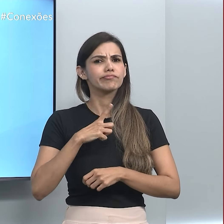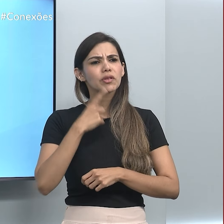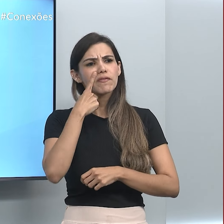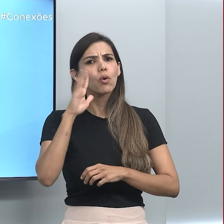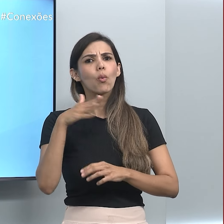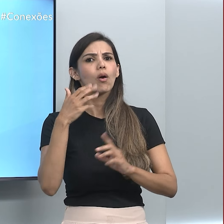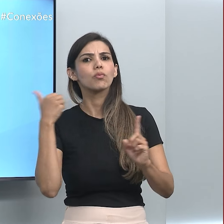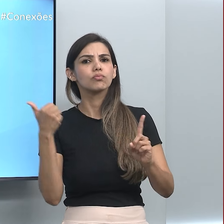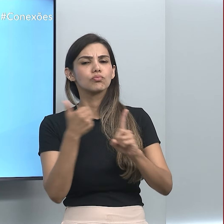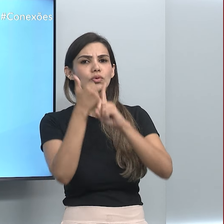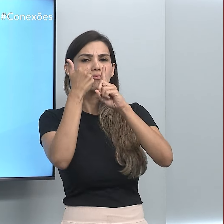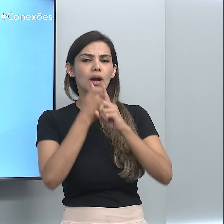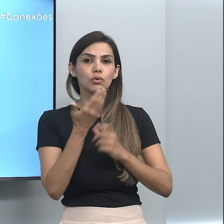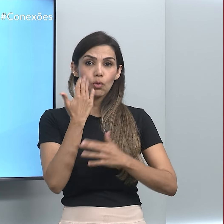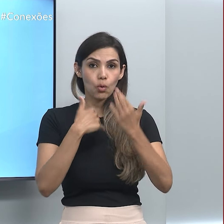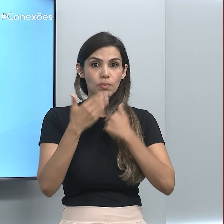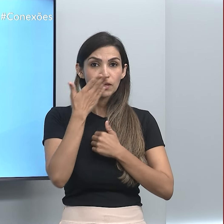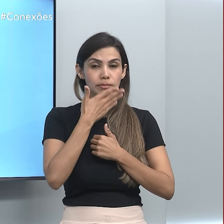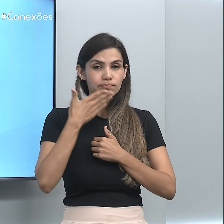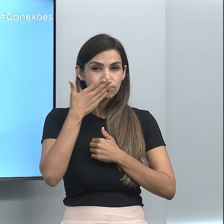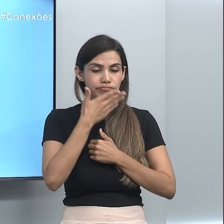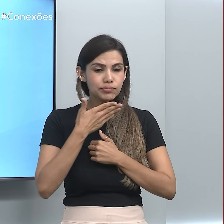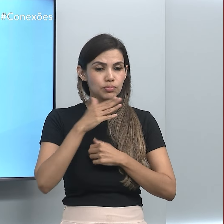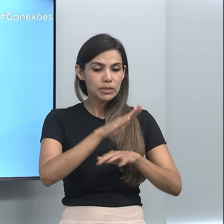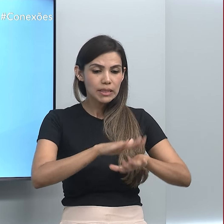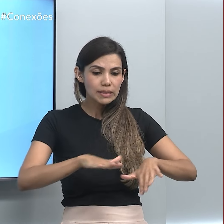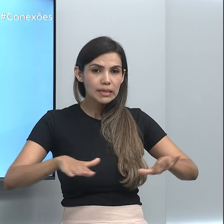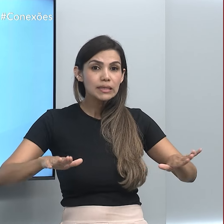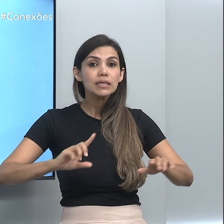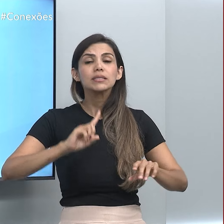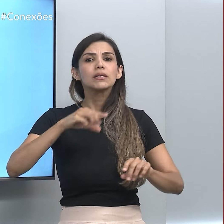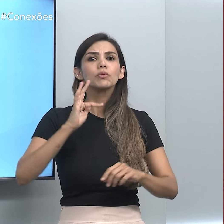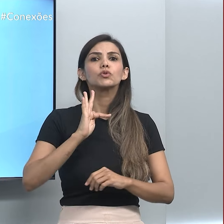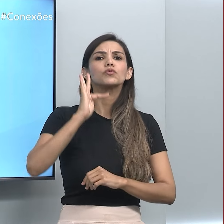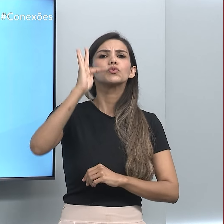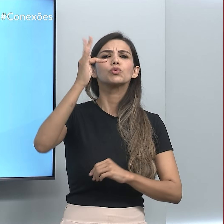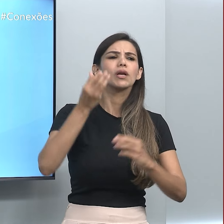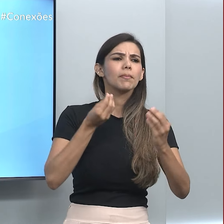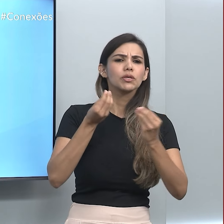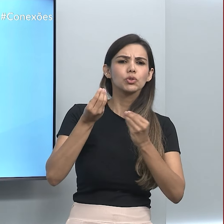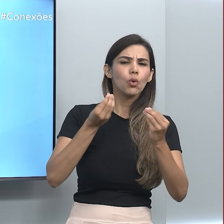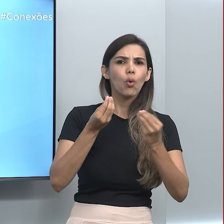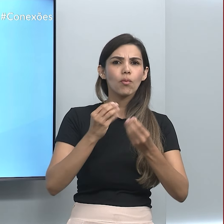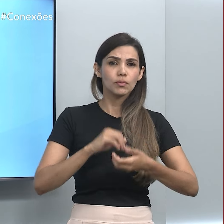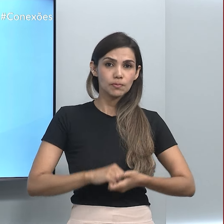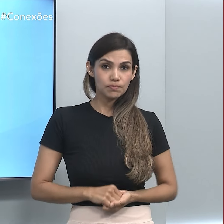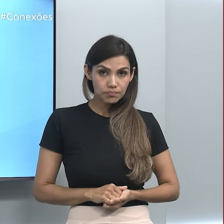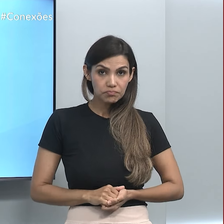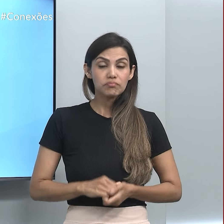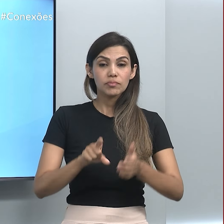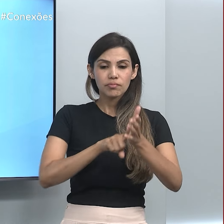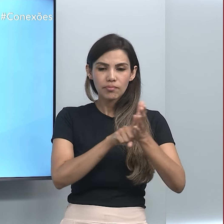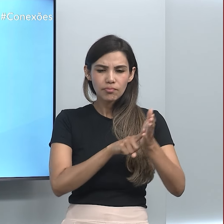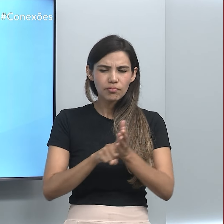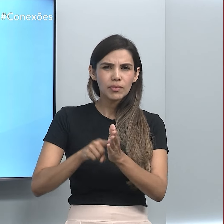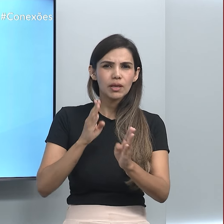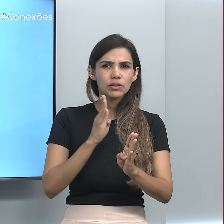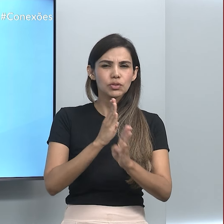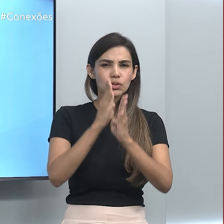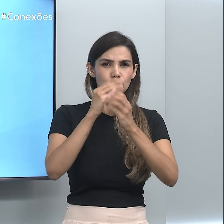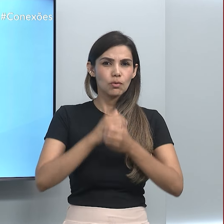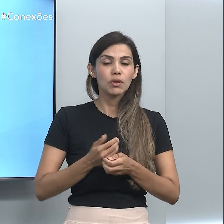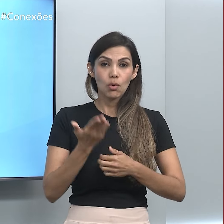que esse consumo teve na saúde dessas pessoas na vida adulta. E segundo a pesquisa, o consumo médio de açúcar na